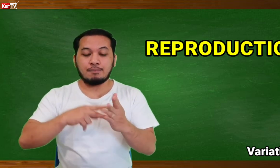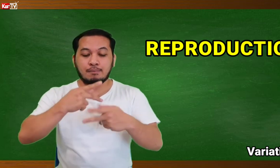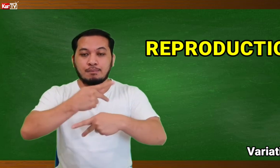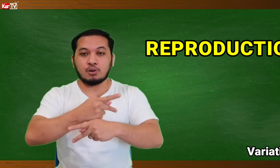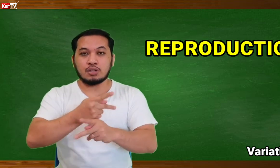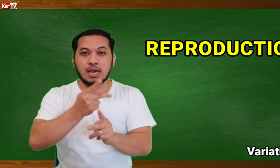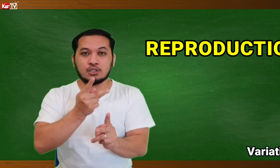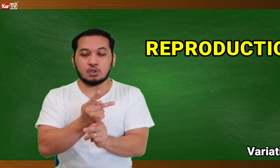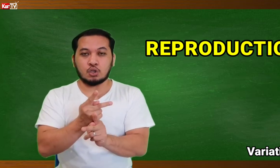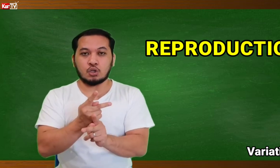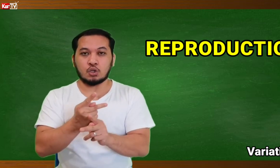REPRODUCTION.